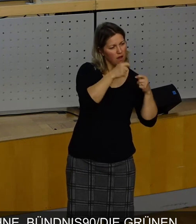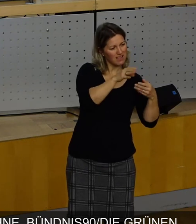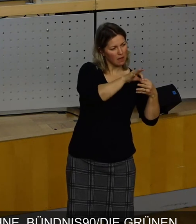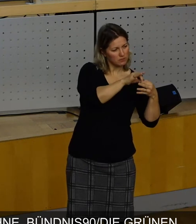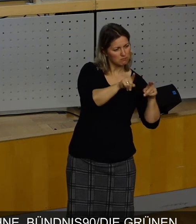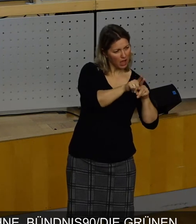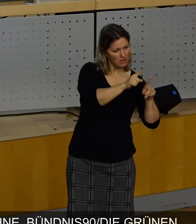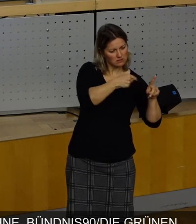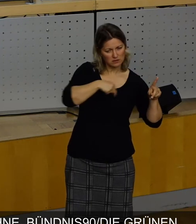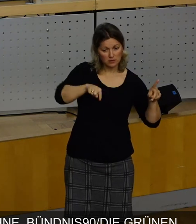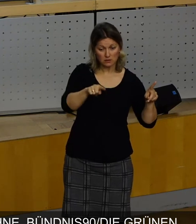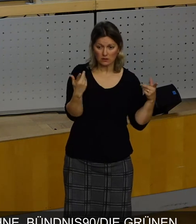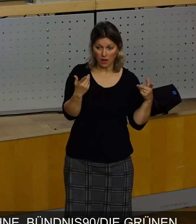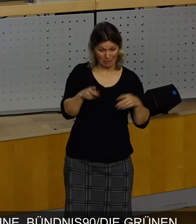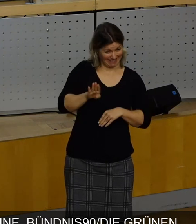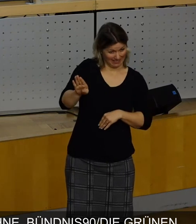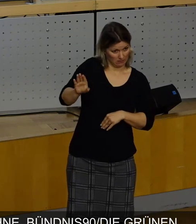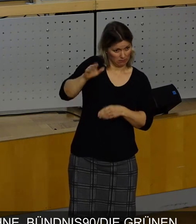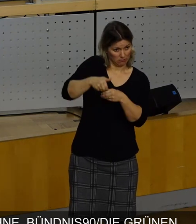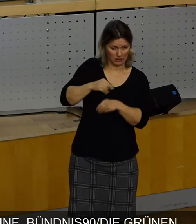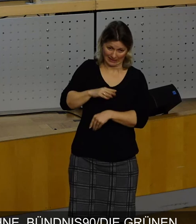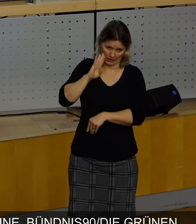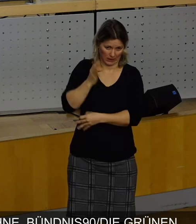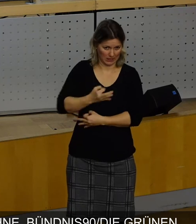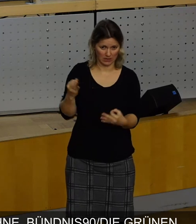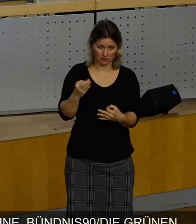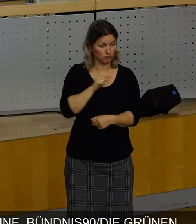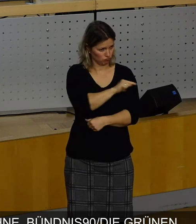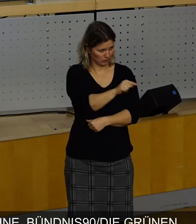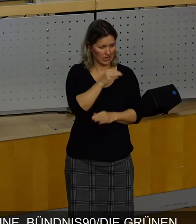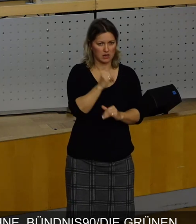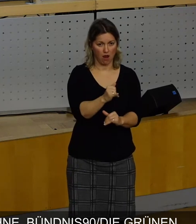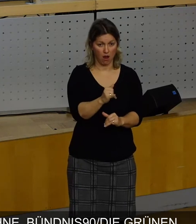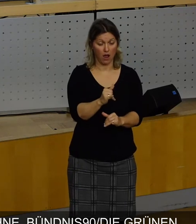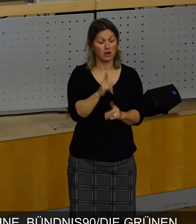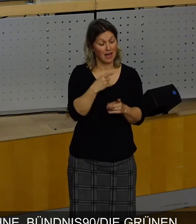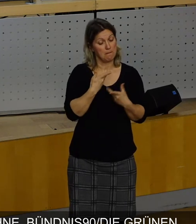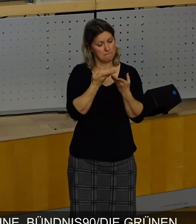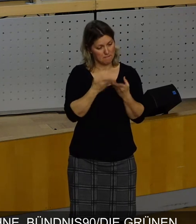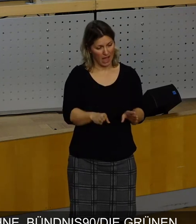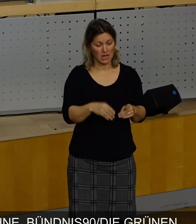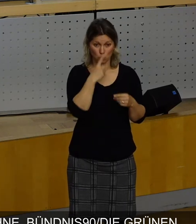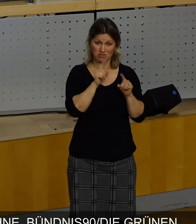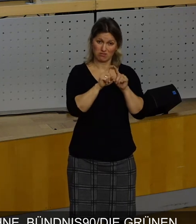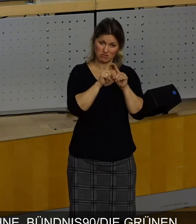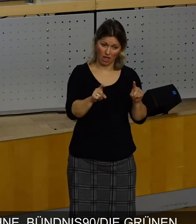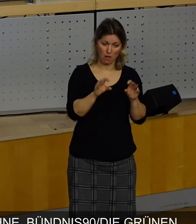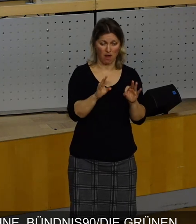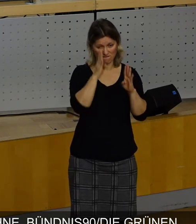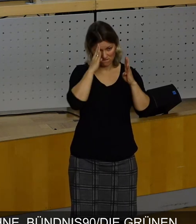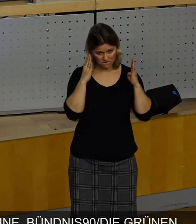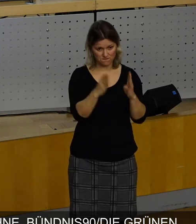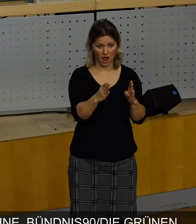Das habe ich nicht gehört. Und ich bin sehr gerne bereit, bei fachlichen Themen mit der FDP